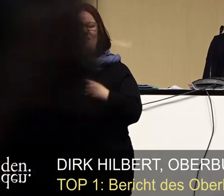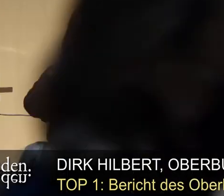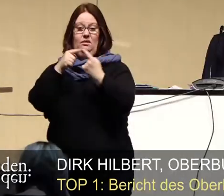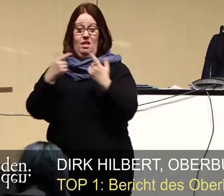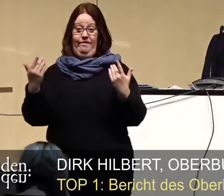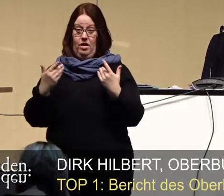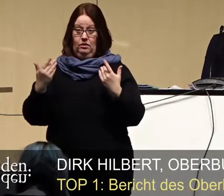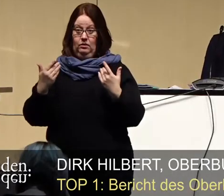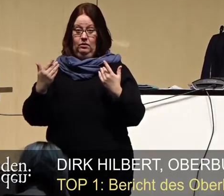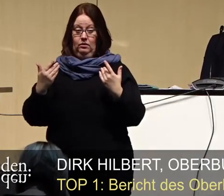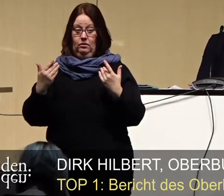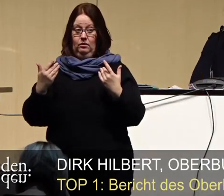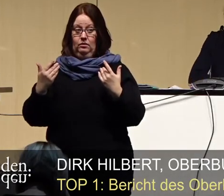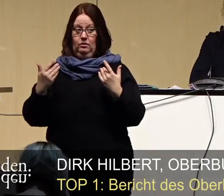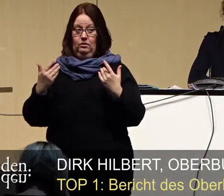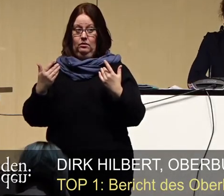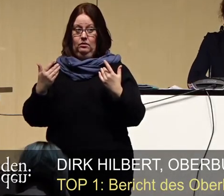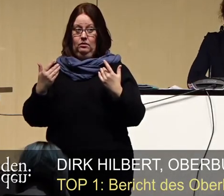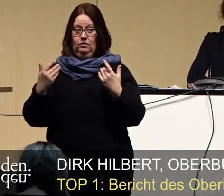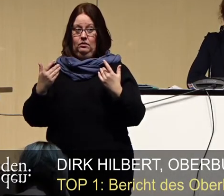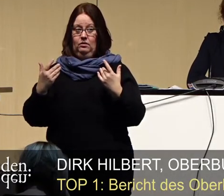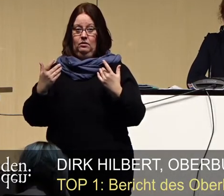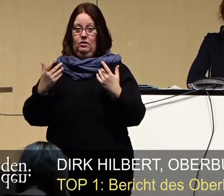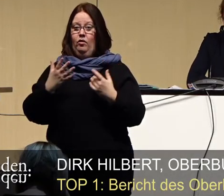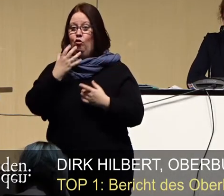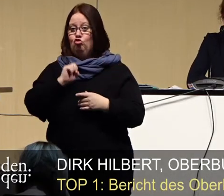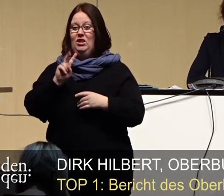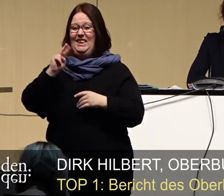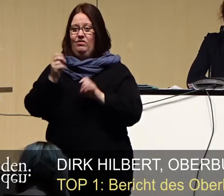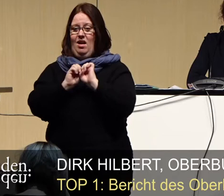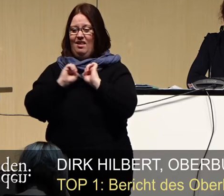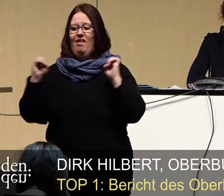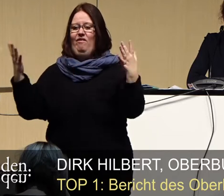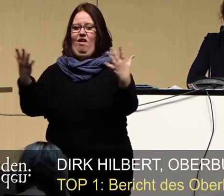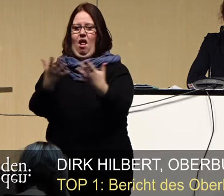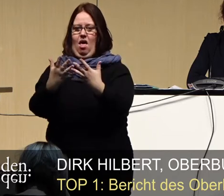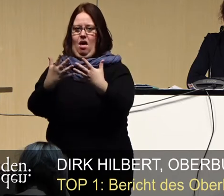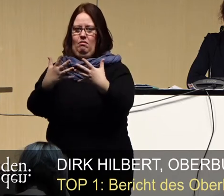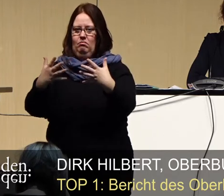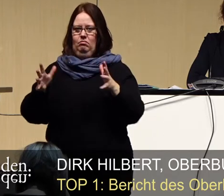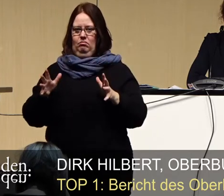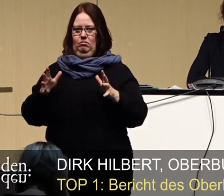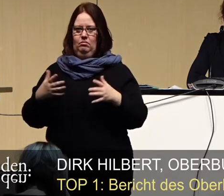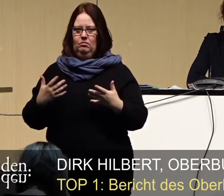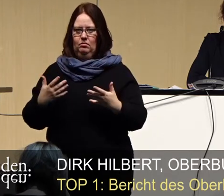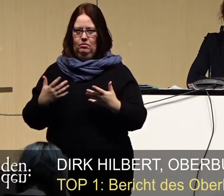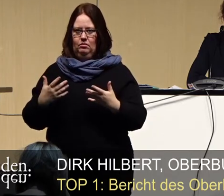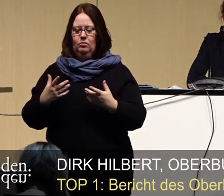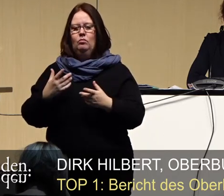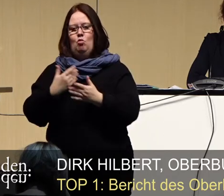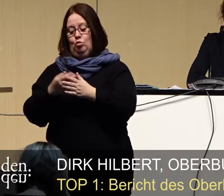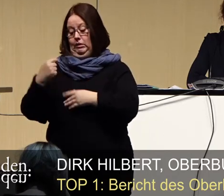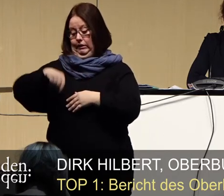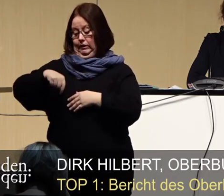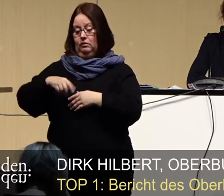Ziel. Wir müssen die sogenannte zweite Welle brechen. Das heißt, es muss uns wie im